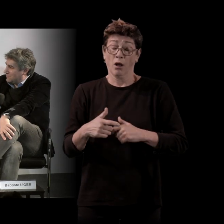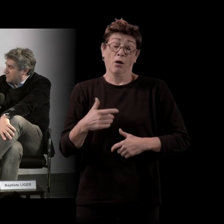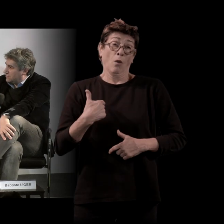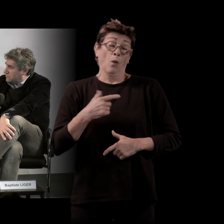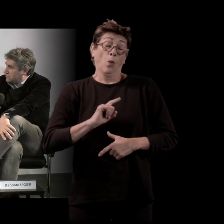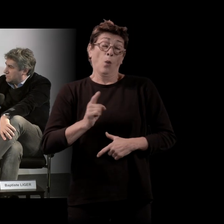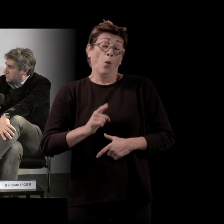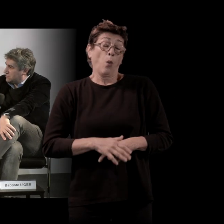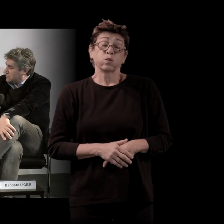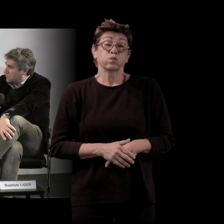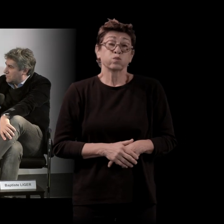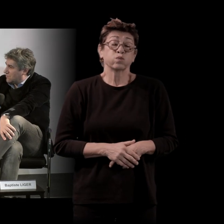c'est ma cinéphilie,